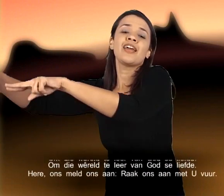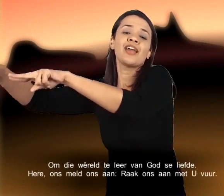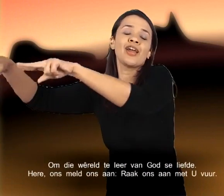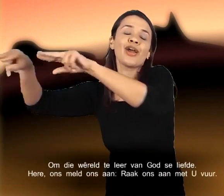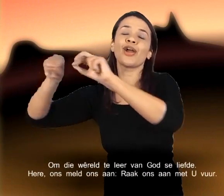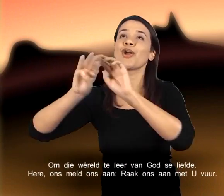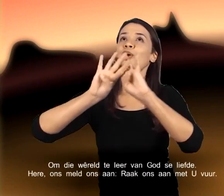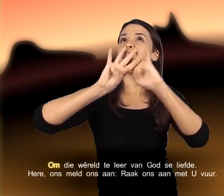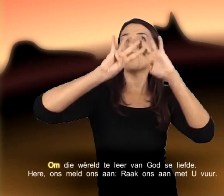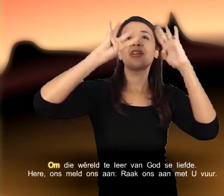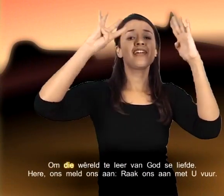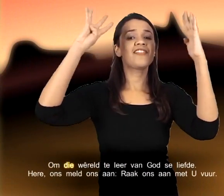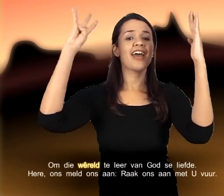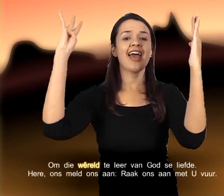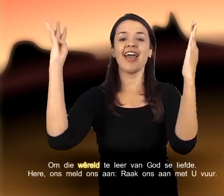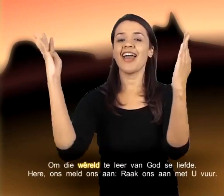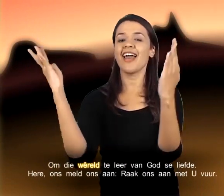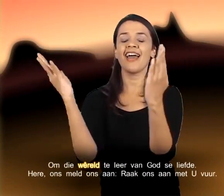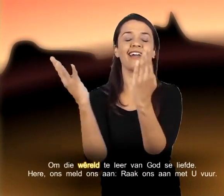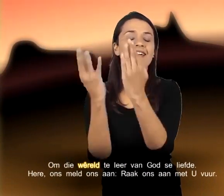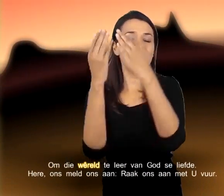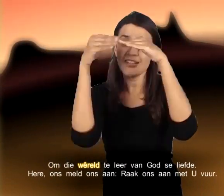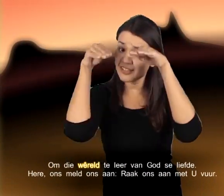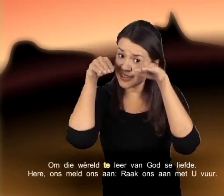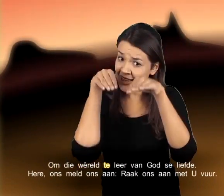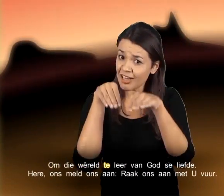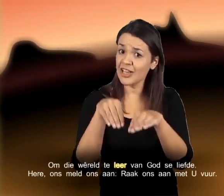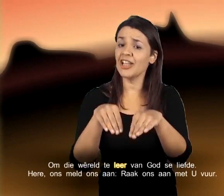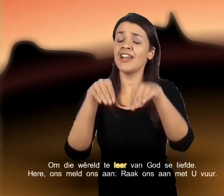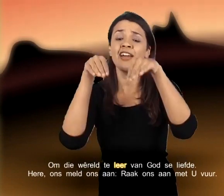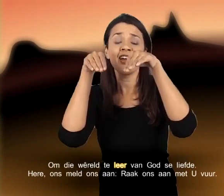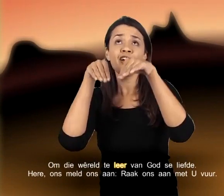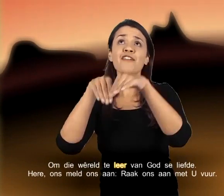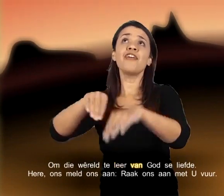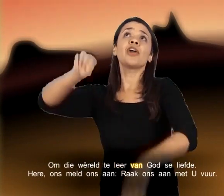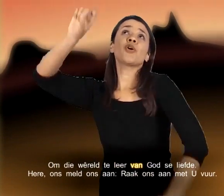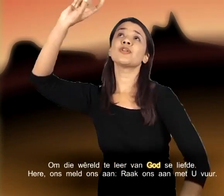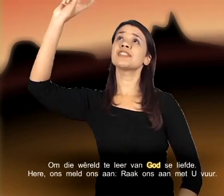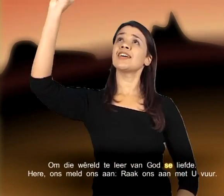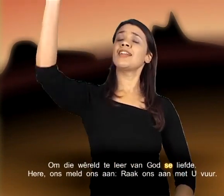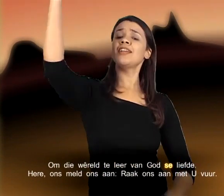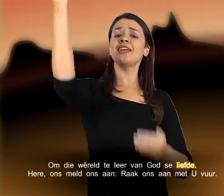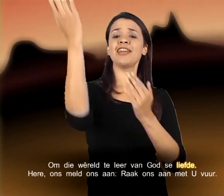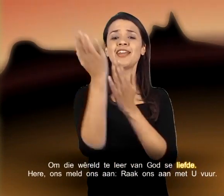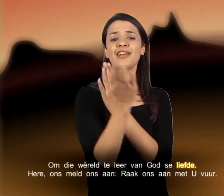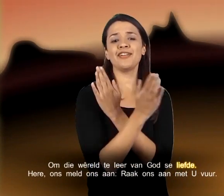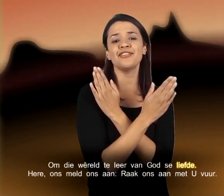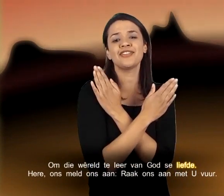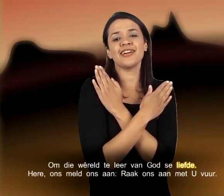Om die wereld te leer Van Godse